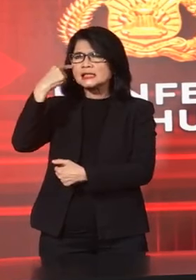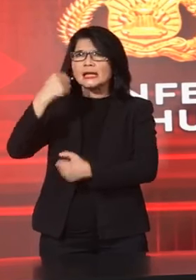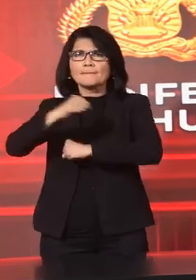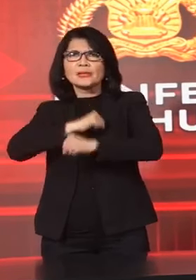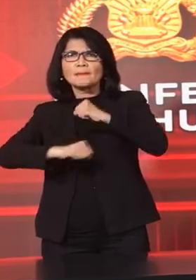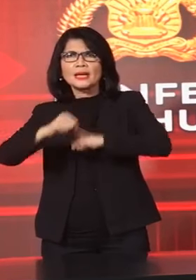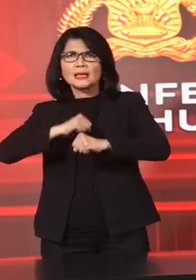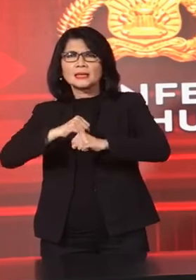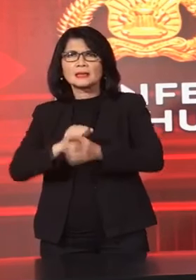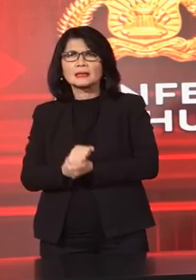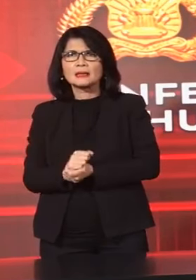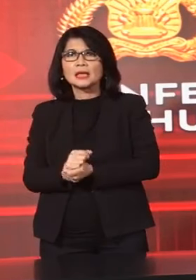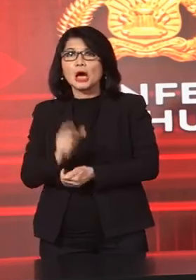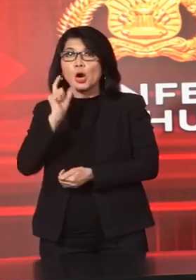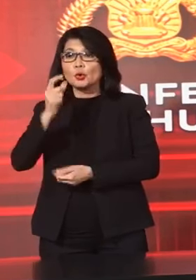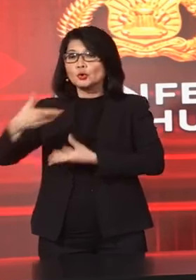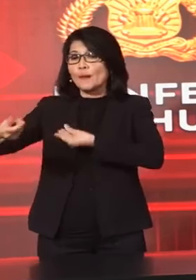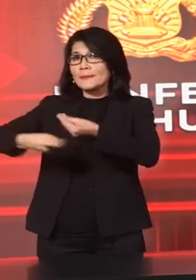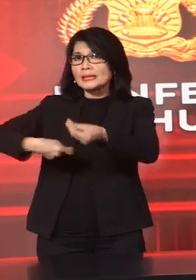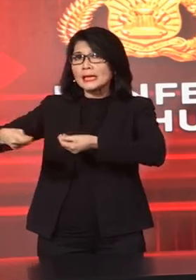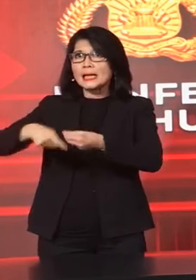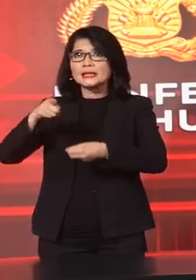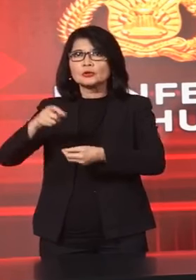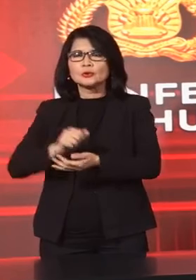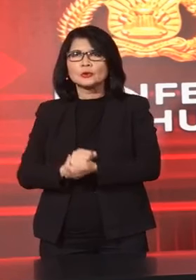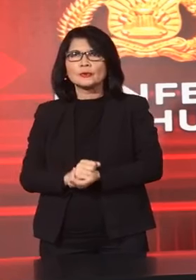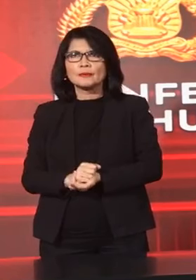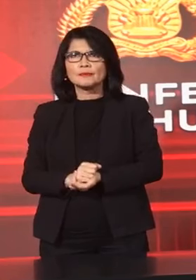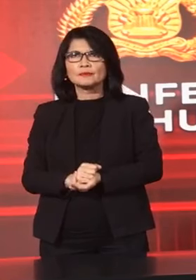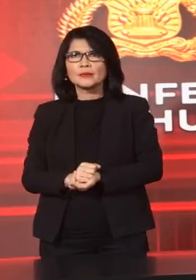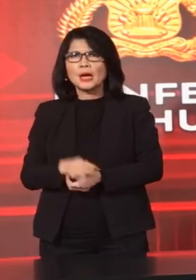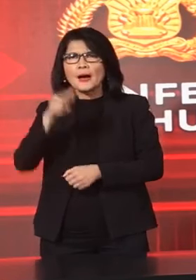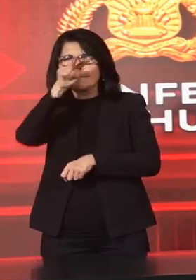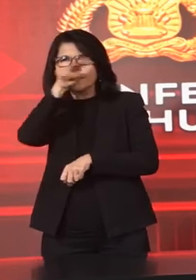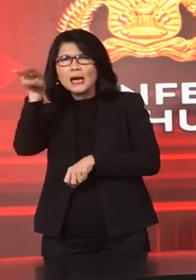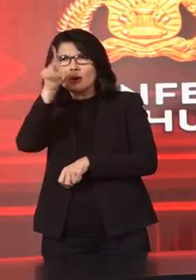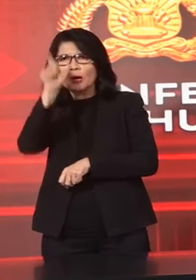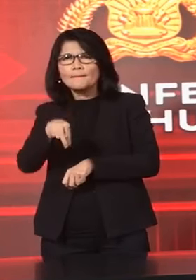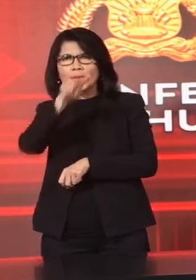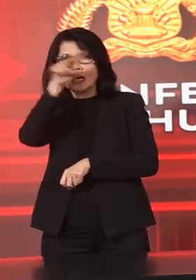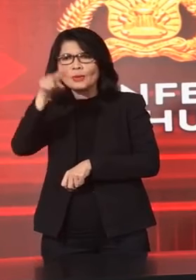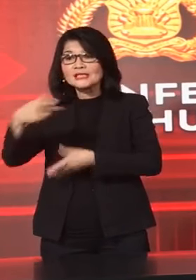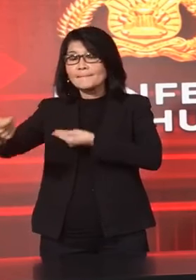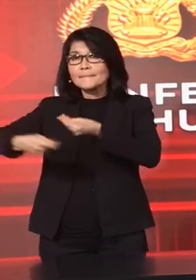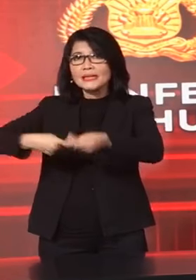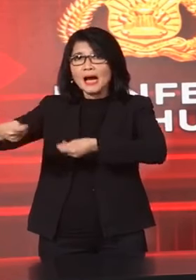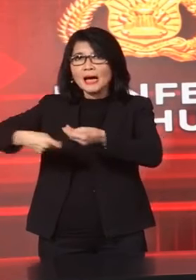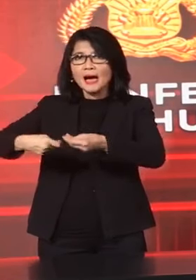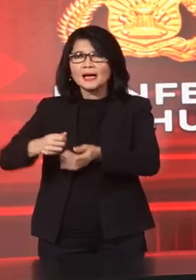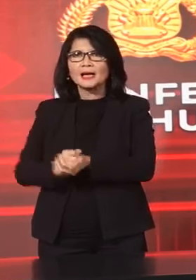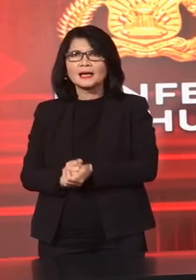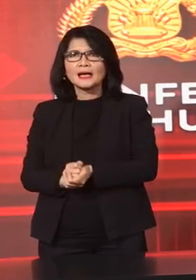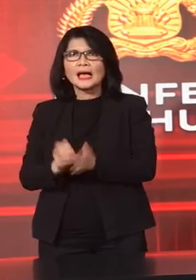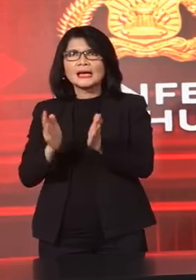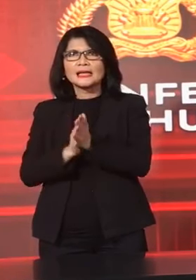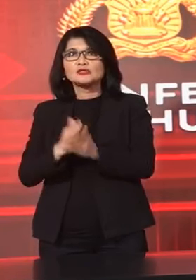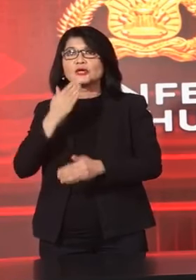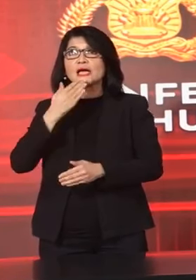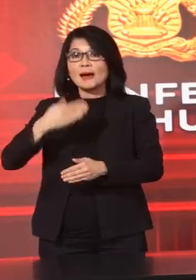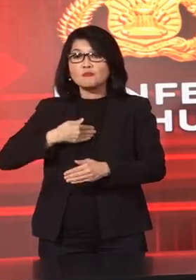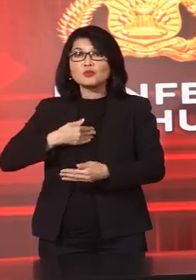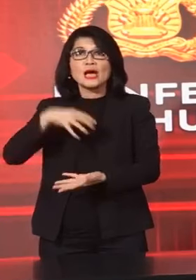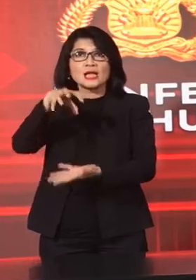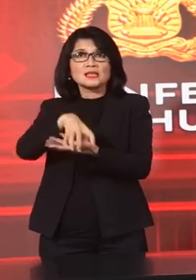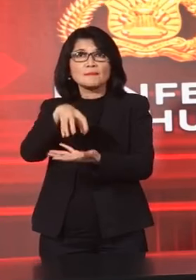Dalam Pelaksanaan Pedagang Tersebut Yaitu Pengawas Pedagang Dan Juga Pemilik